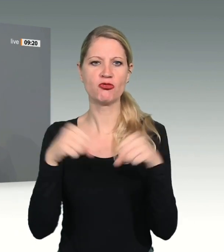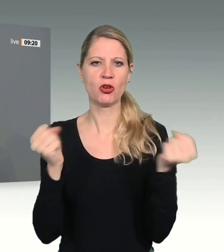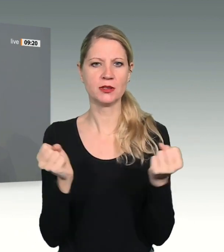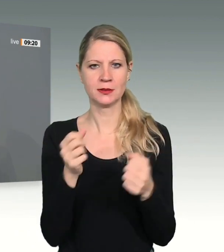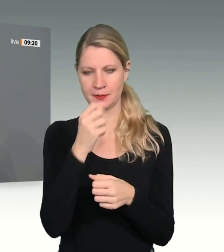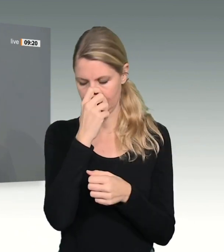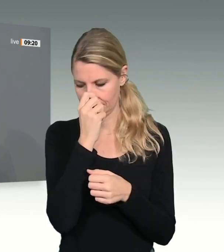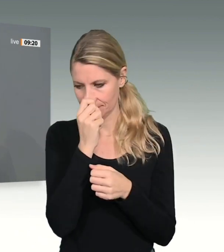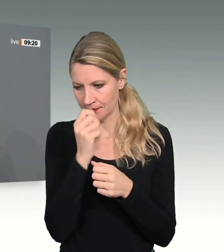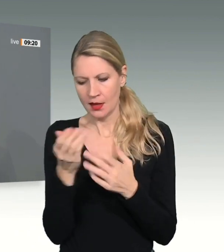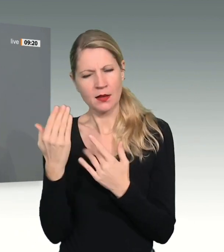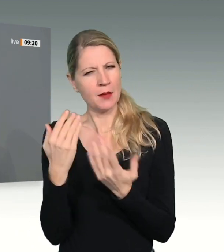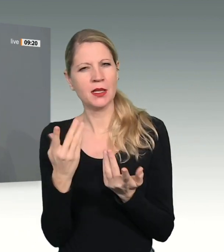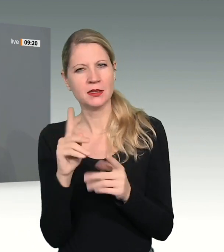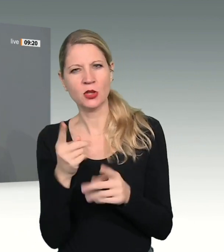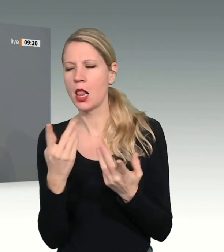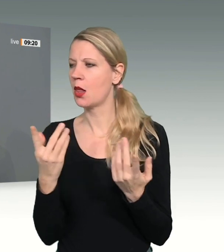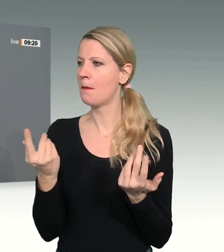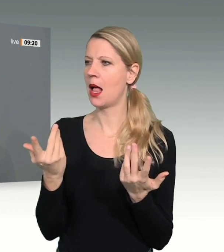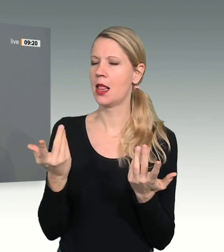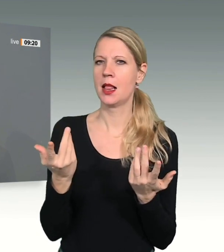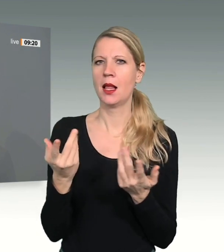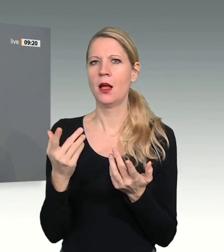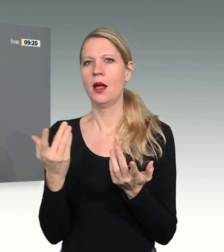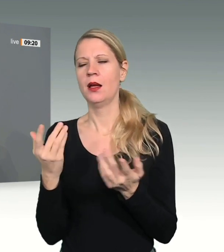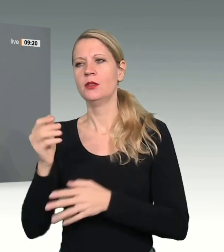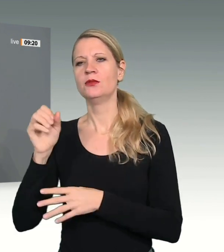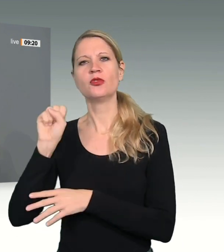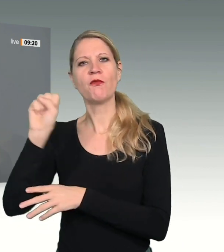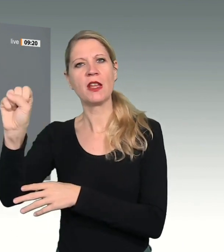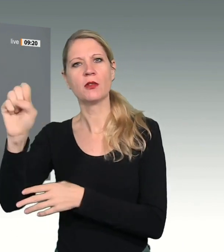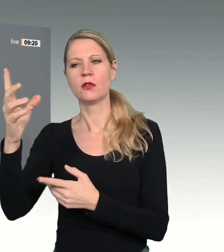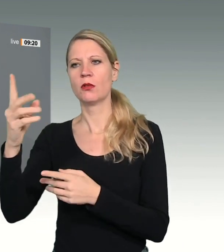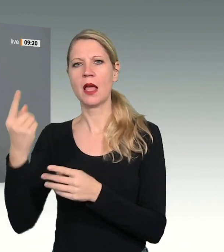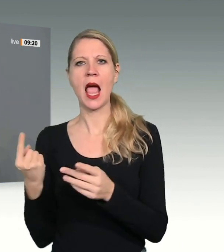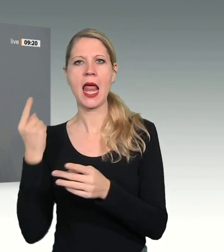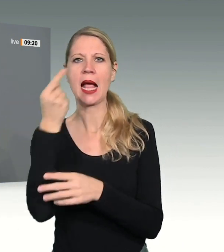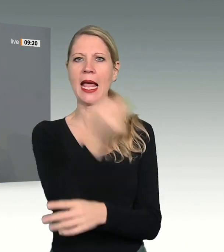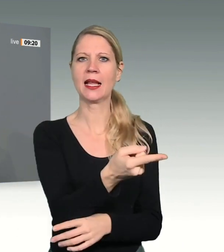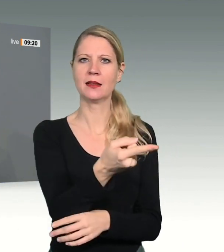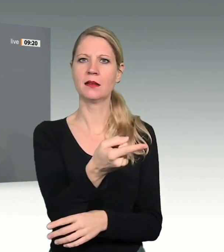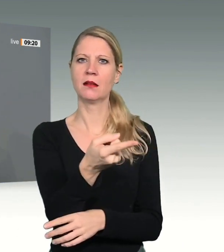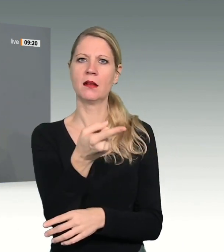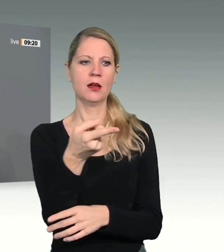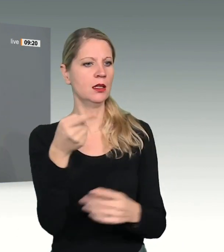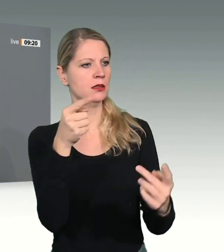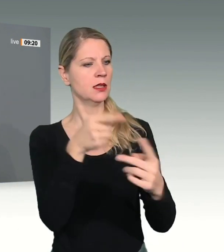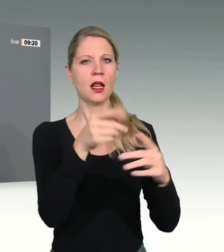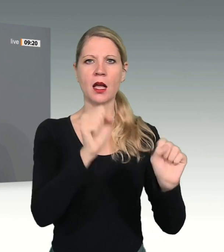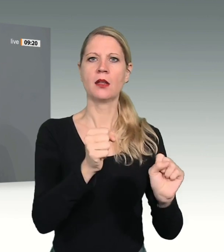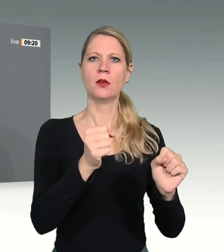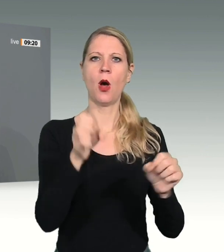schließen, weil die Sowjetunion mit Raketen mittlerer Reichweite, die nur Europa, aber nicht Amerika erreichen konnten,